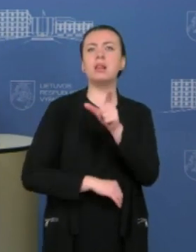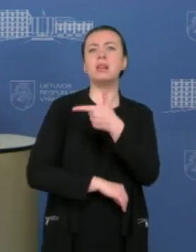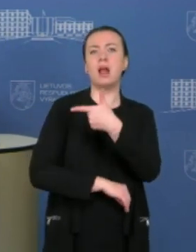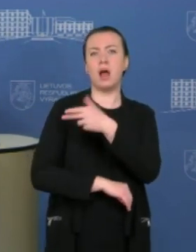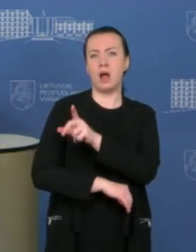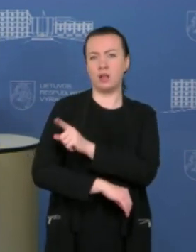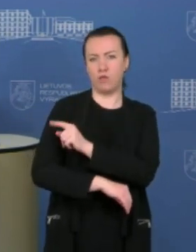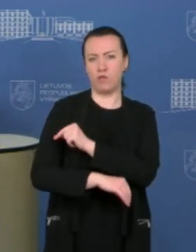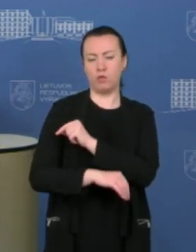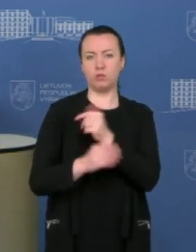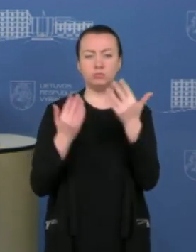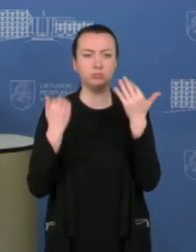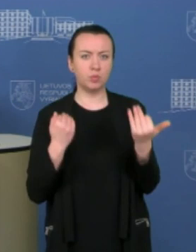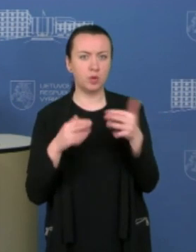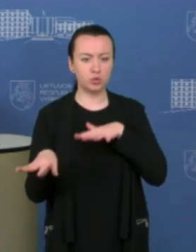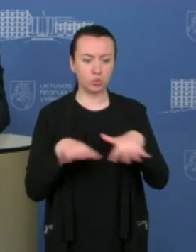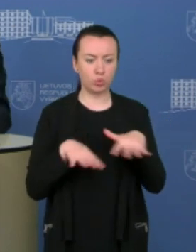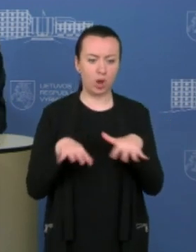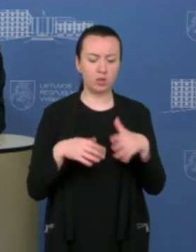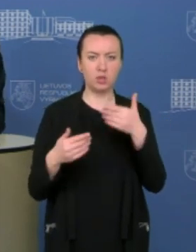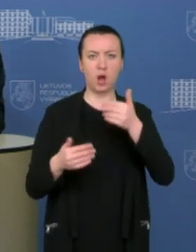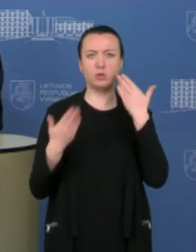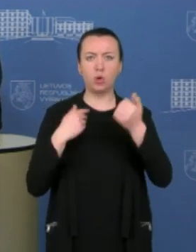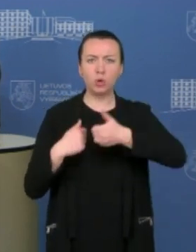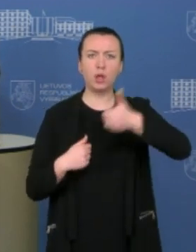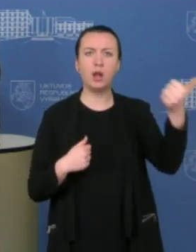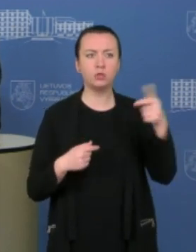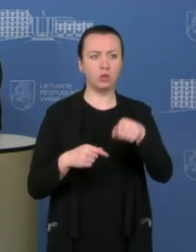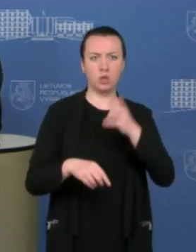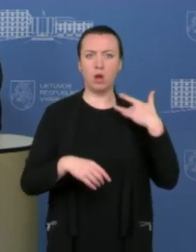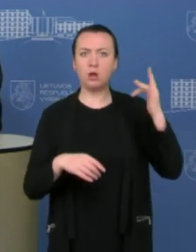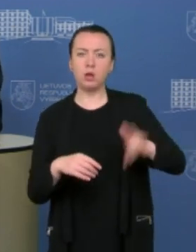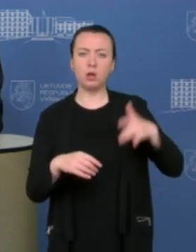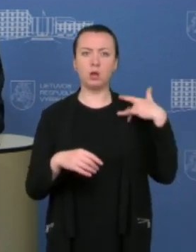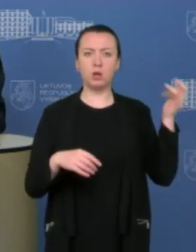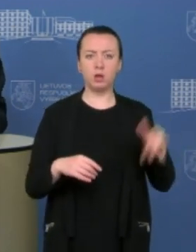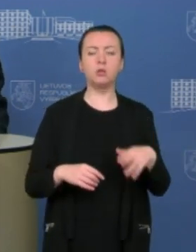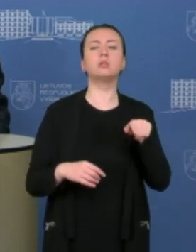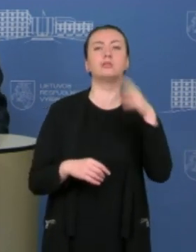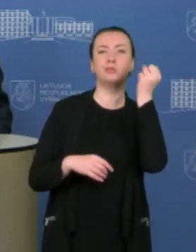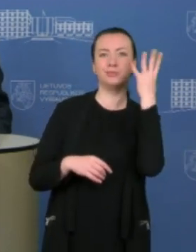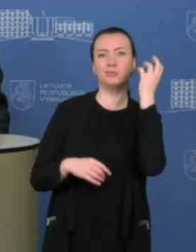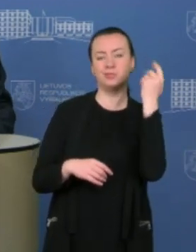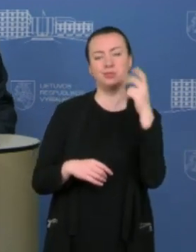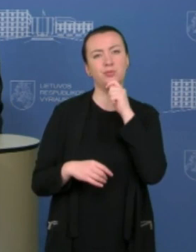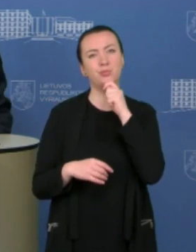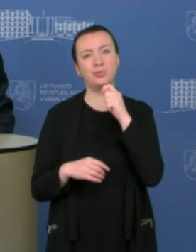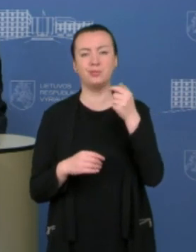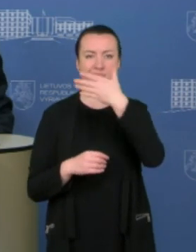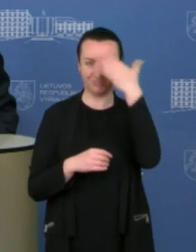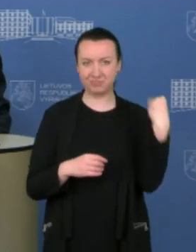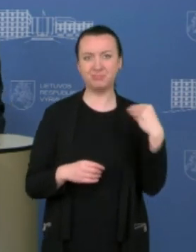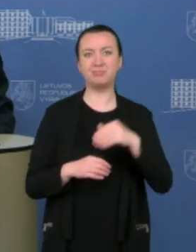valandą. Lietuvai stacija prastesnė, bet mes tokias priemonės... Taip, supratau, supratau. Ačiū labai, kaip matot, mano pasąmonė žodžio